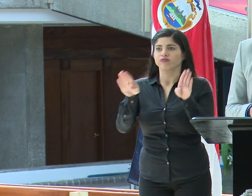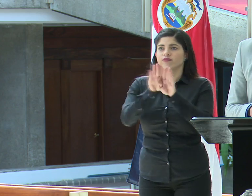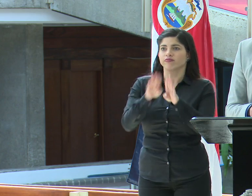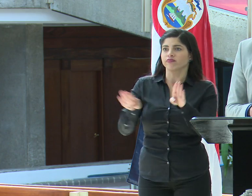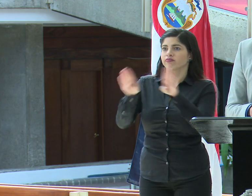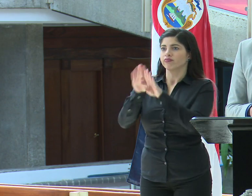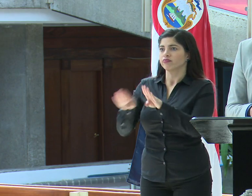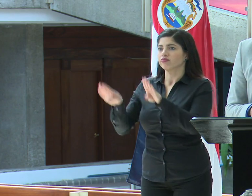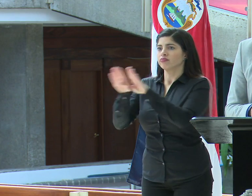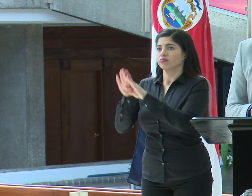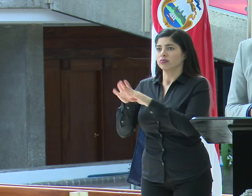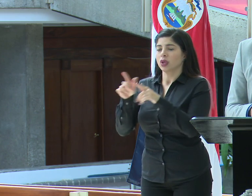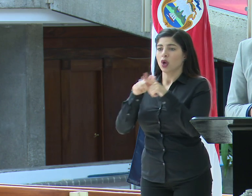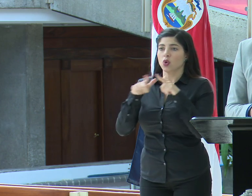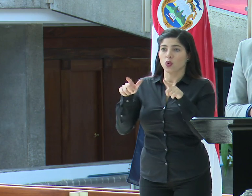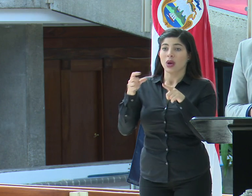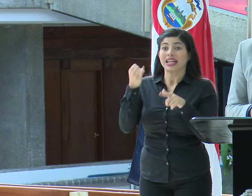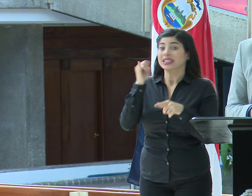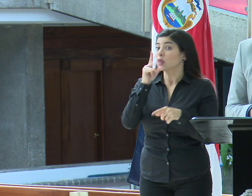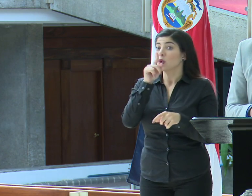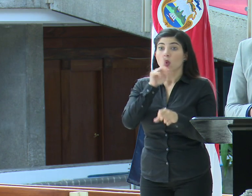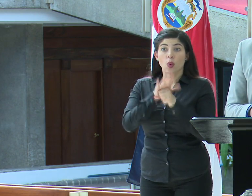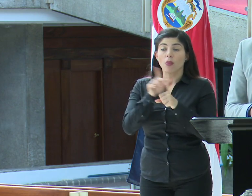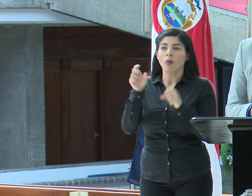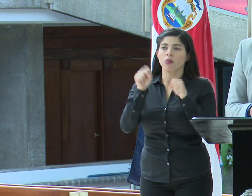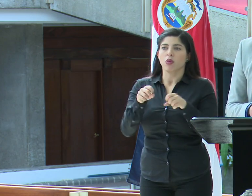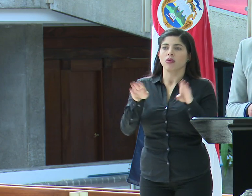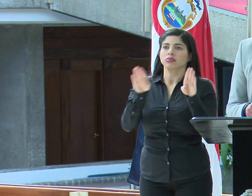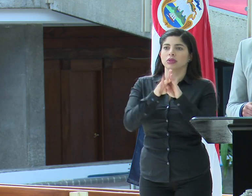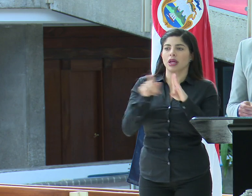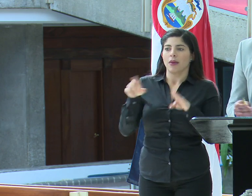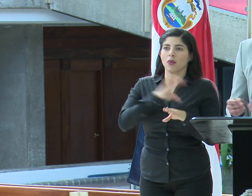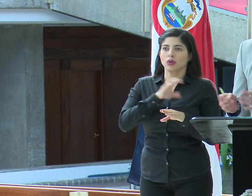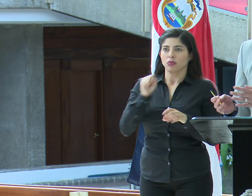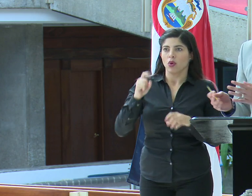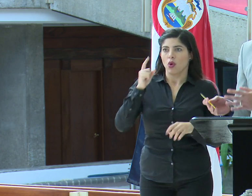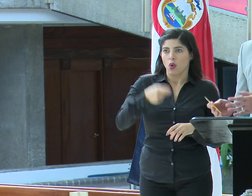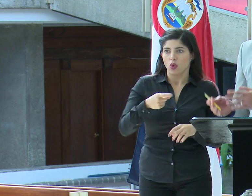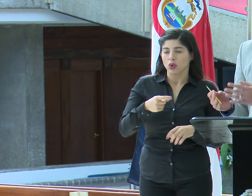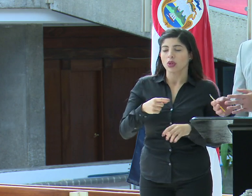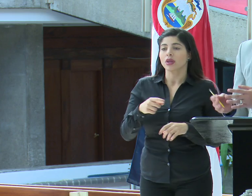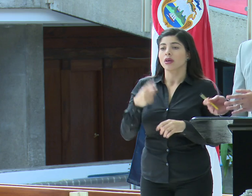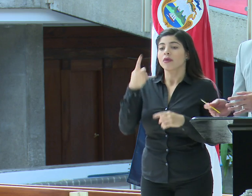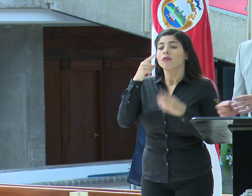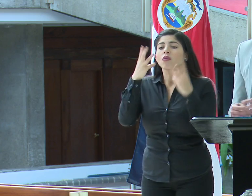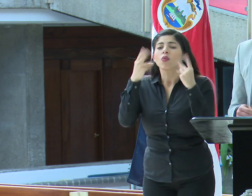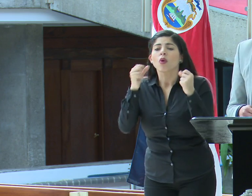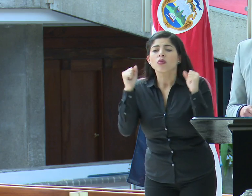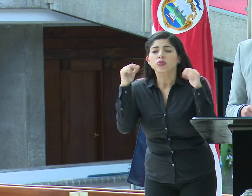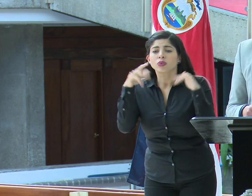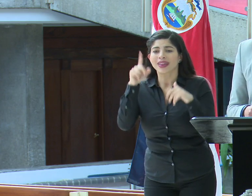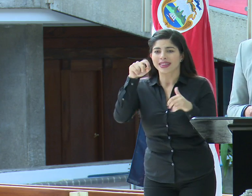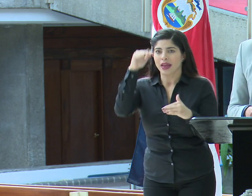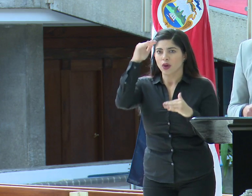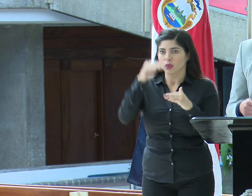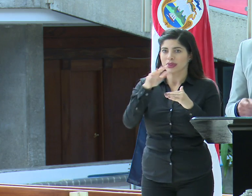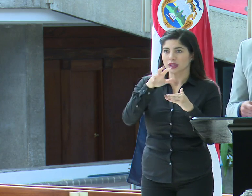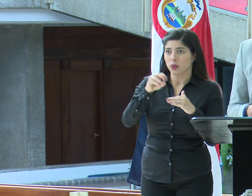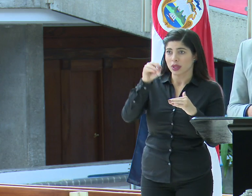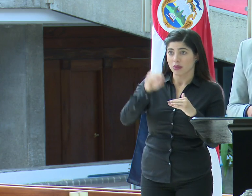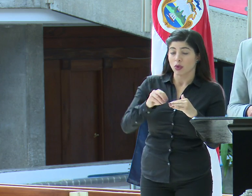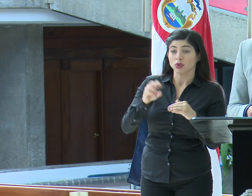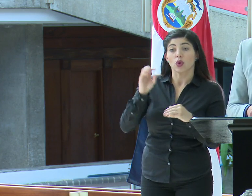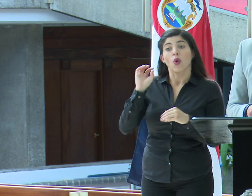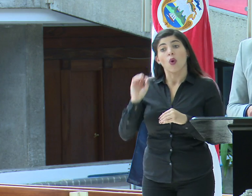directas de los establecimientos que estén incumpliendo tanto en la situación del aforo, disminuir el aforo al 50 por ciento, como de la